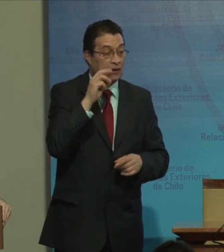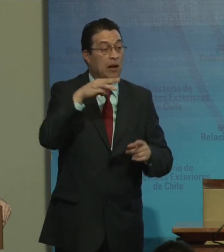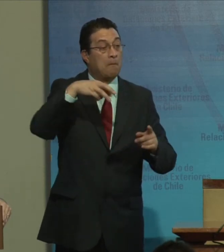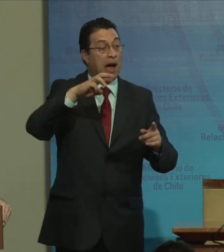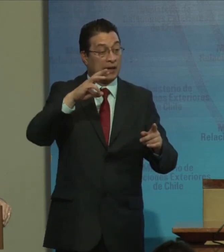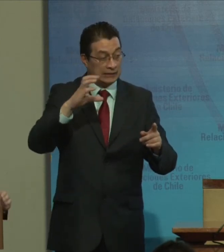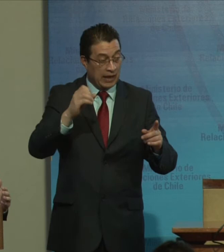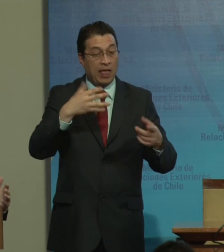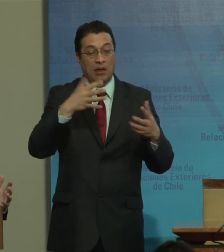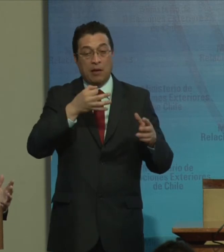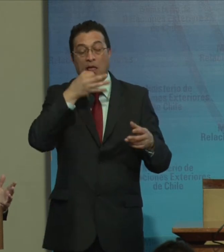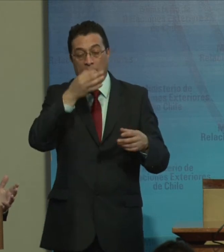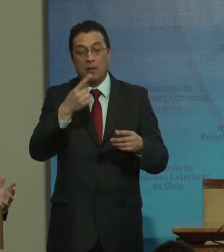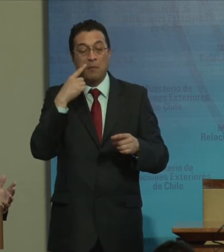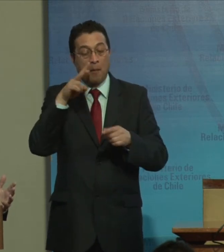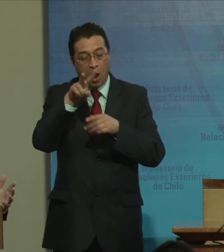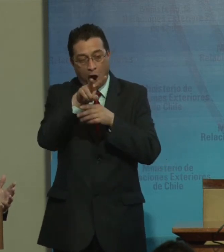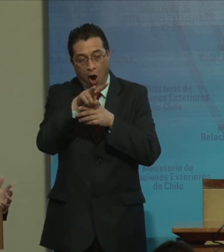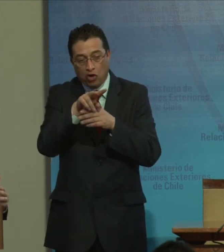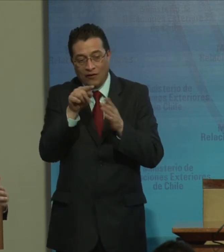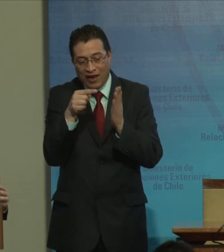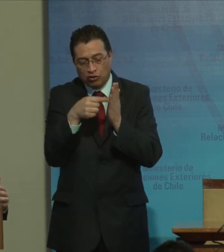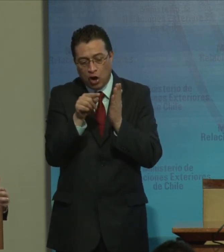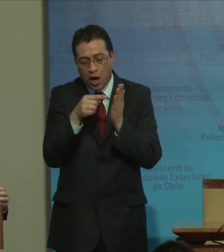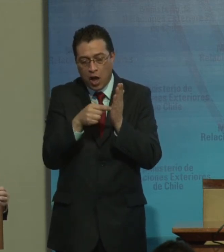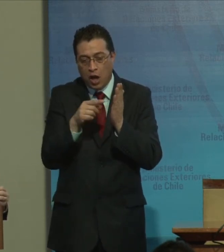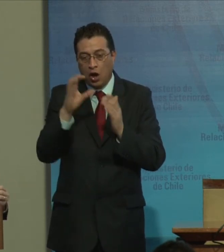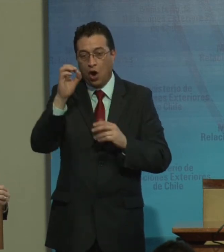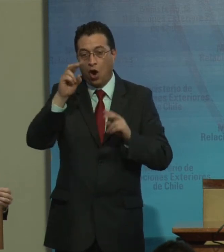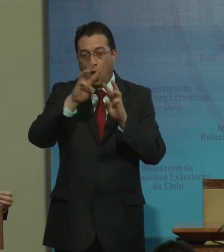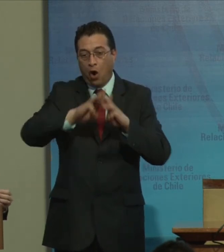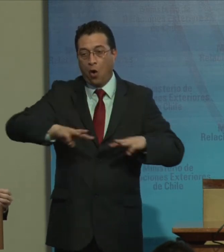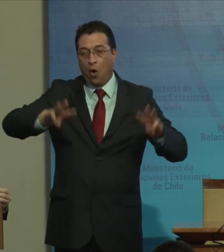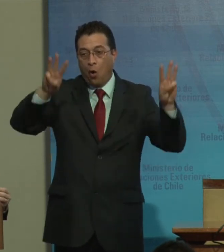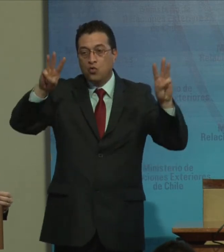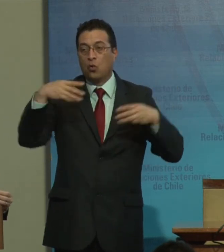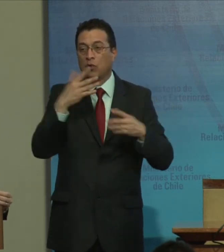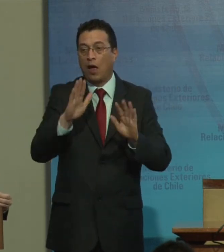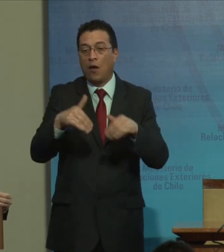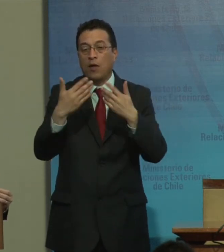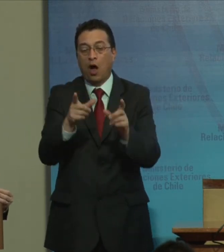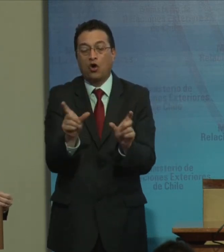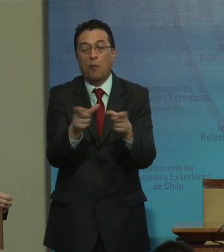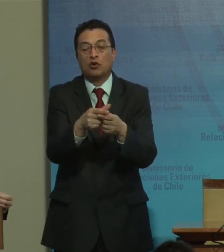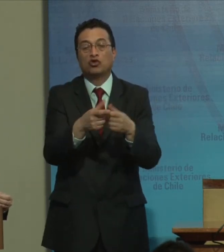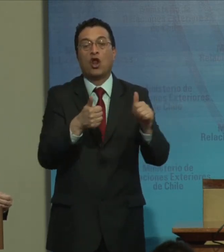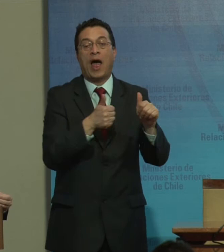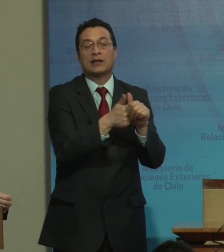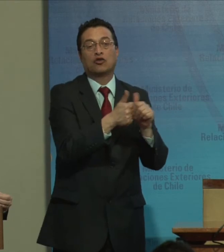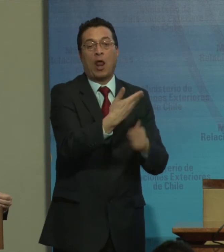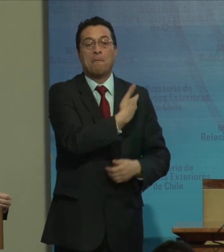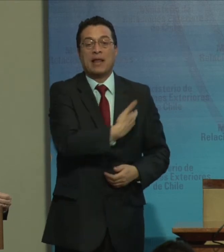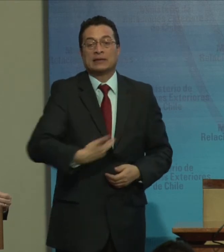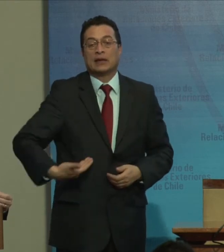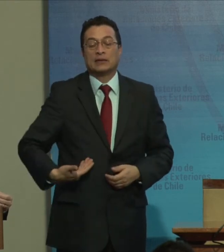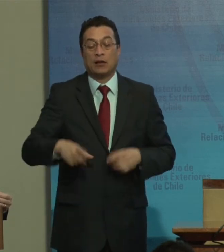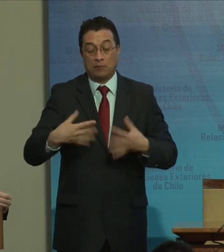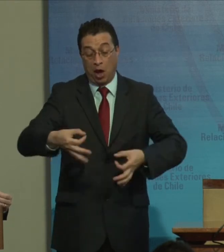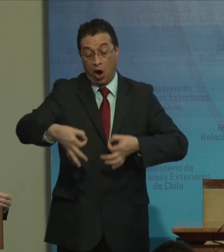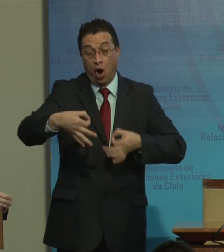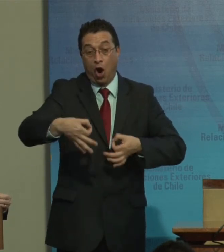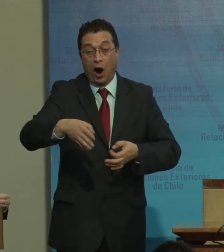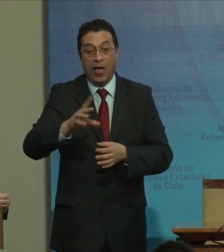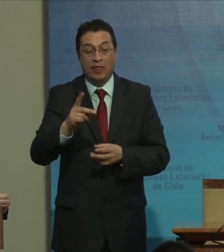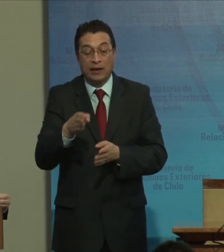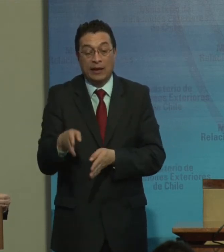Marcela, están las observaciones de la ONU, está lo que acaba de entregar la Comisión Asesora Presidencial, que son hojas de